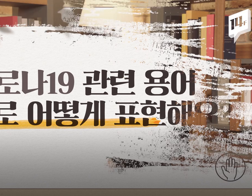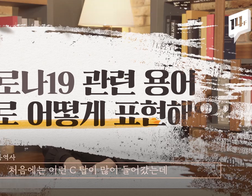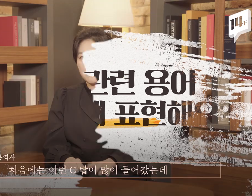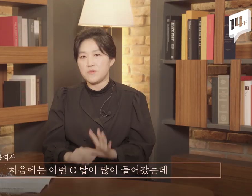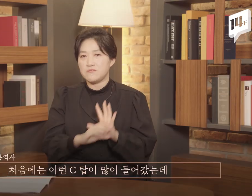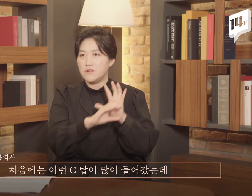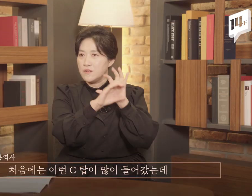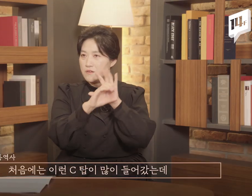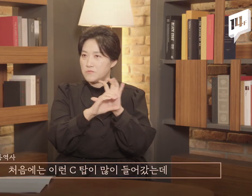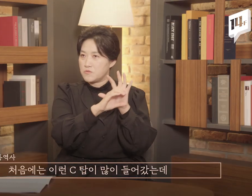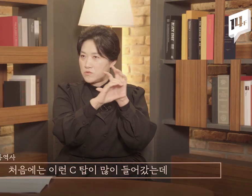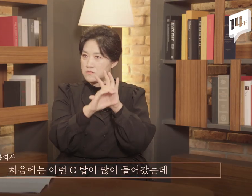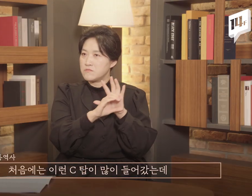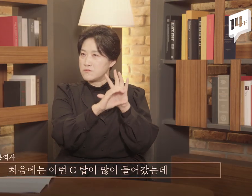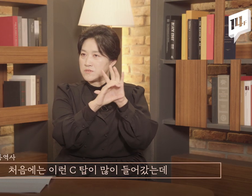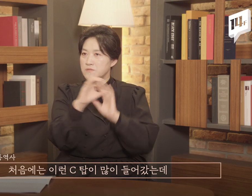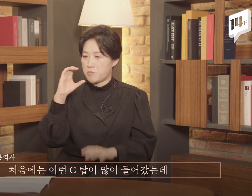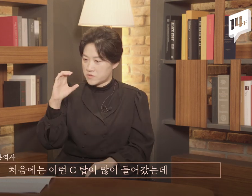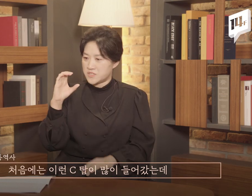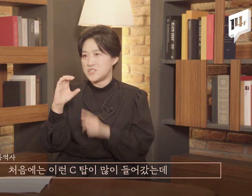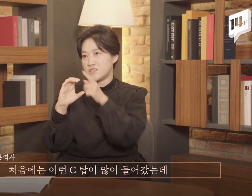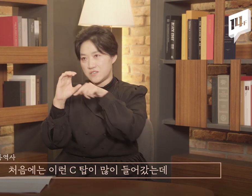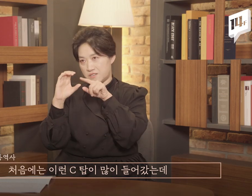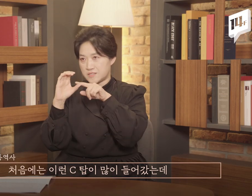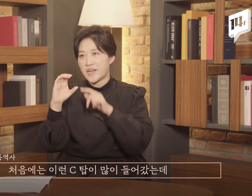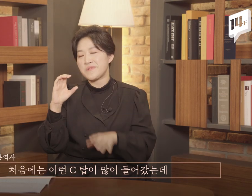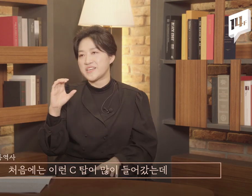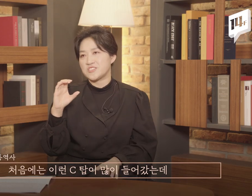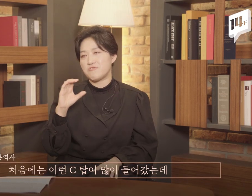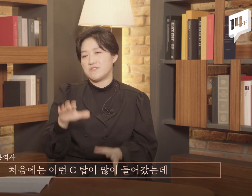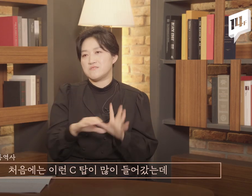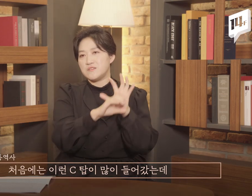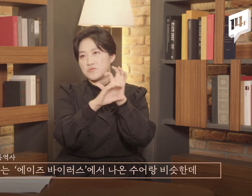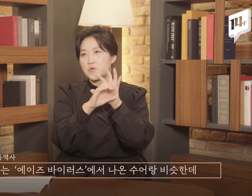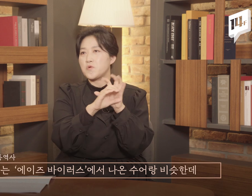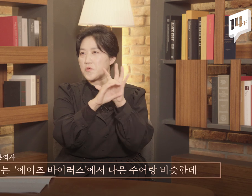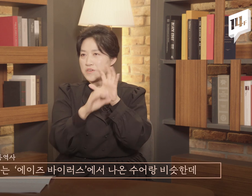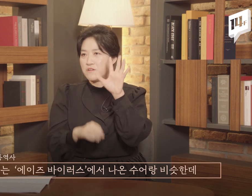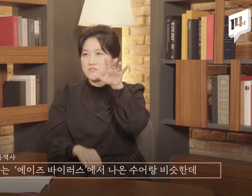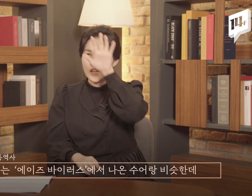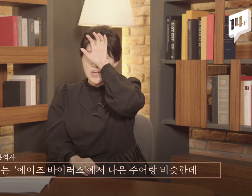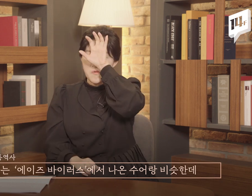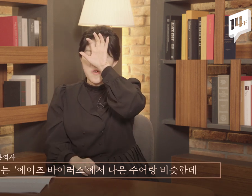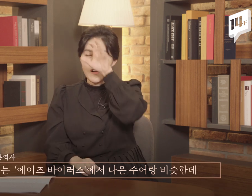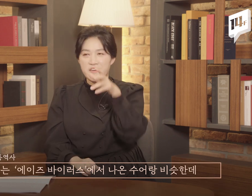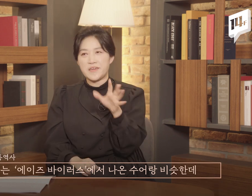처음에는 이런 C타입이 많이 들어가는데 그래서 코로나 이거는 원래 이게